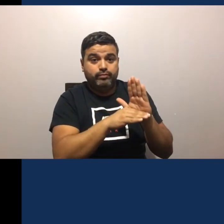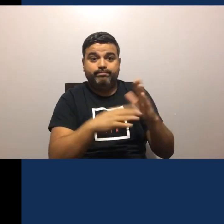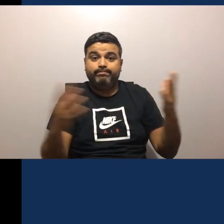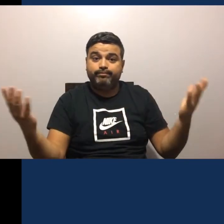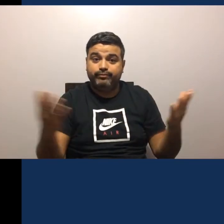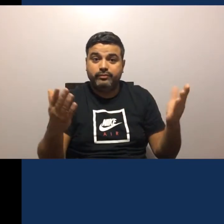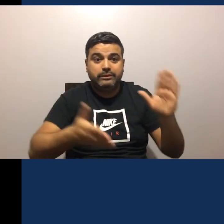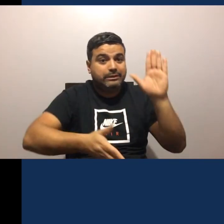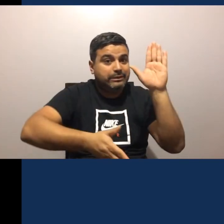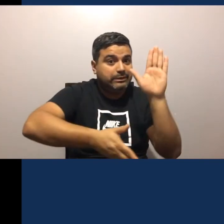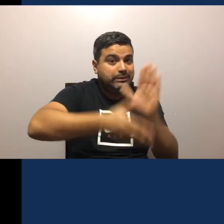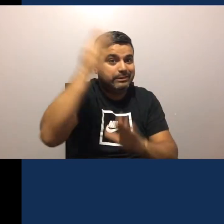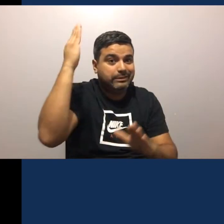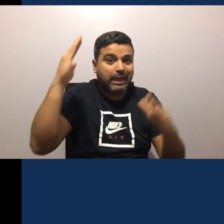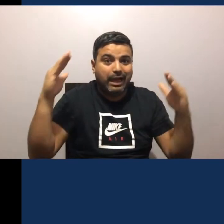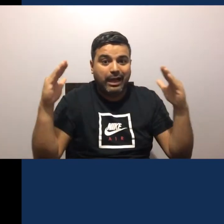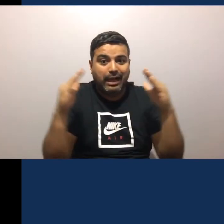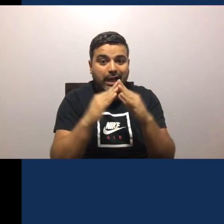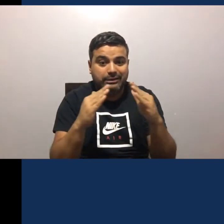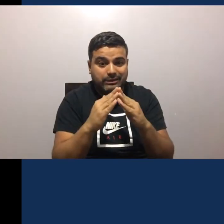Protocolos De salida De casa